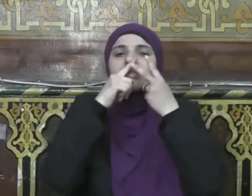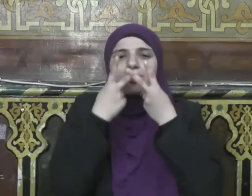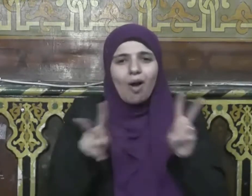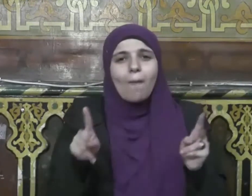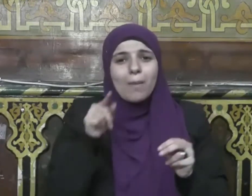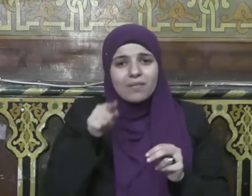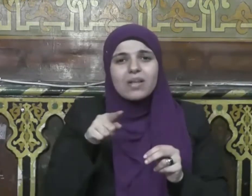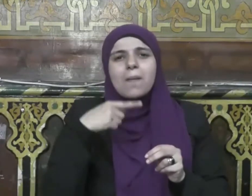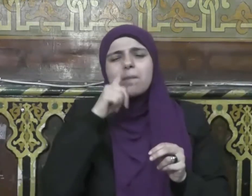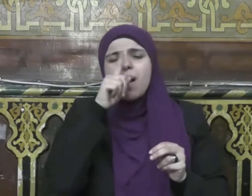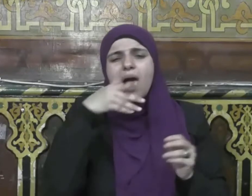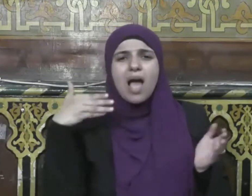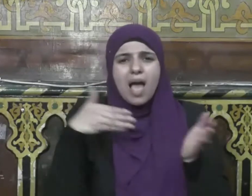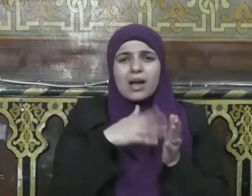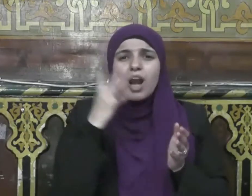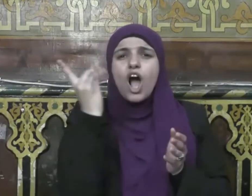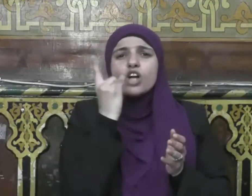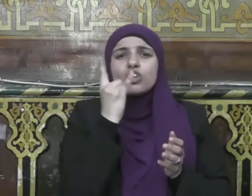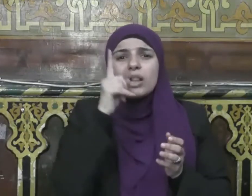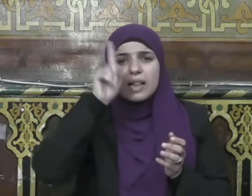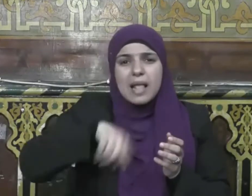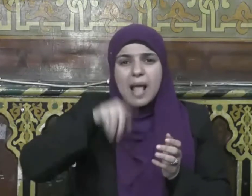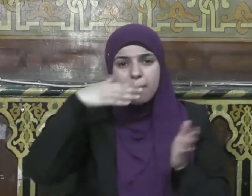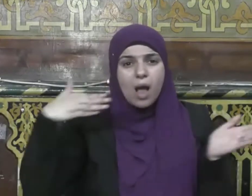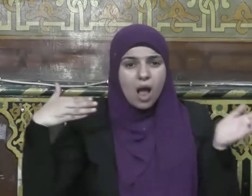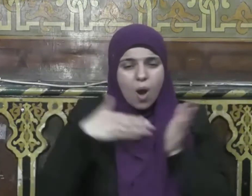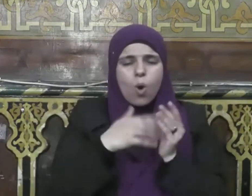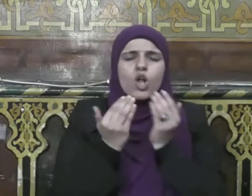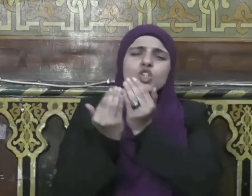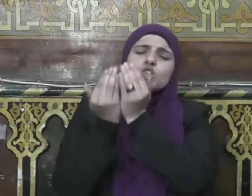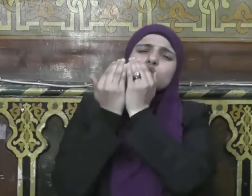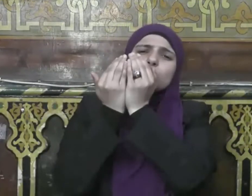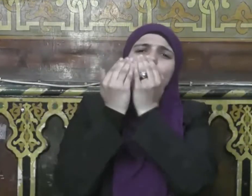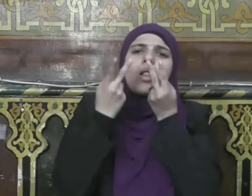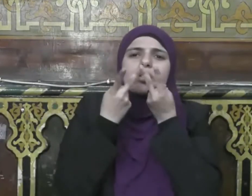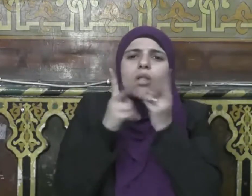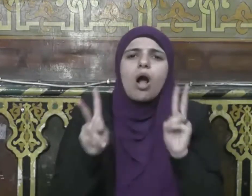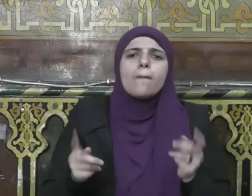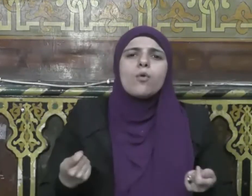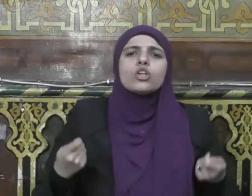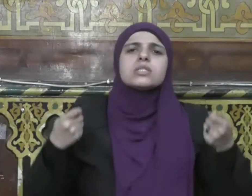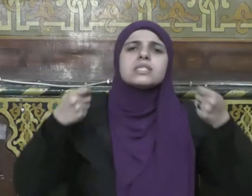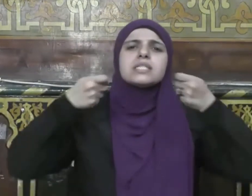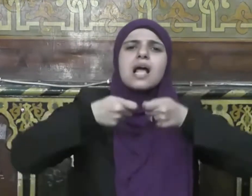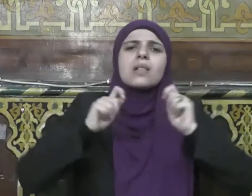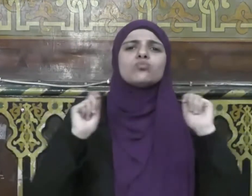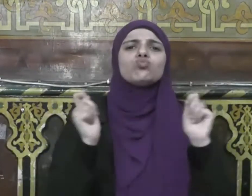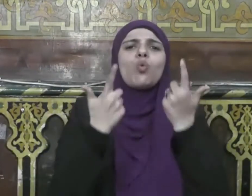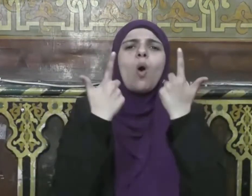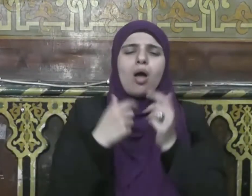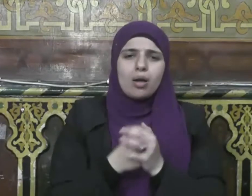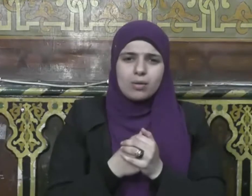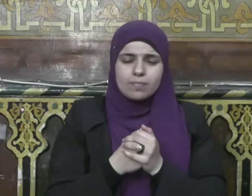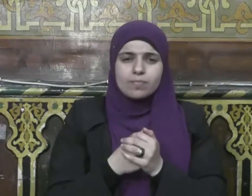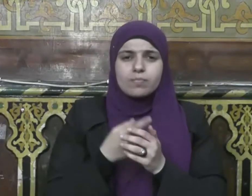أشد رجاء وعن أم المؤمنين عائشة رضي الله عنها